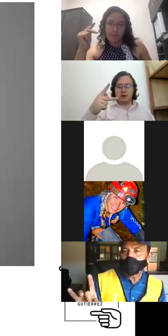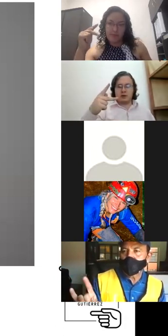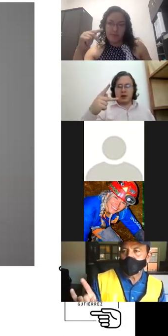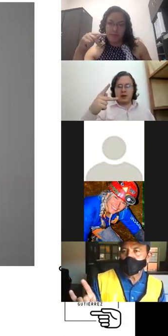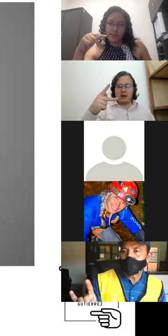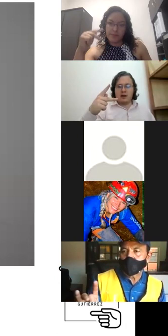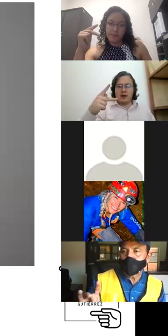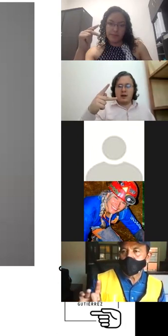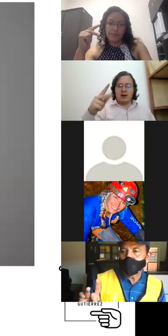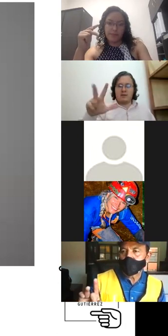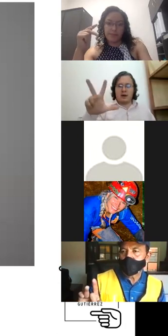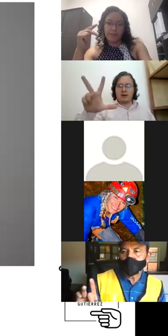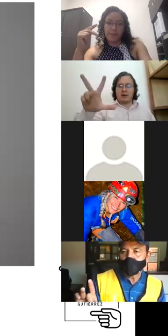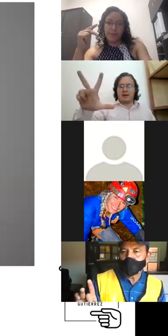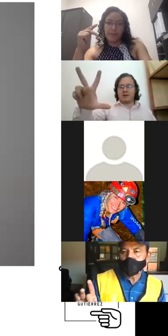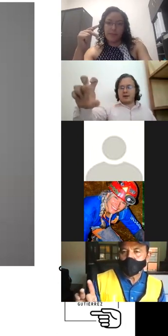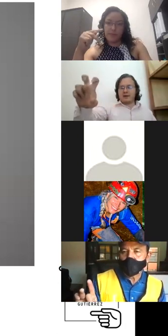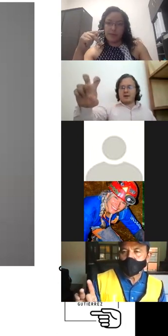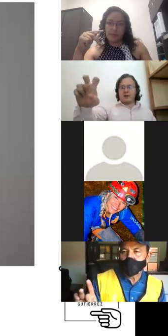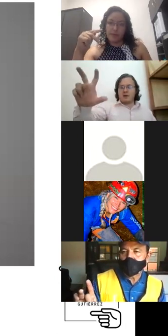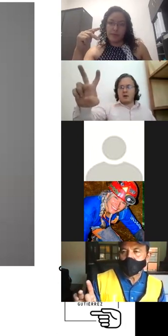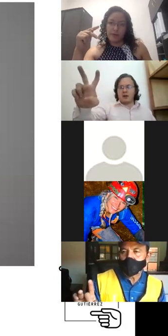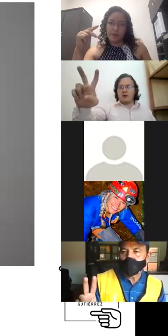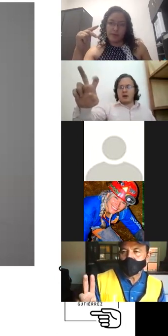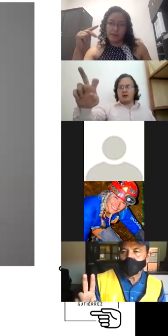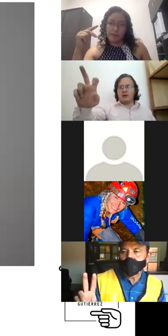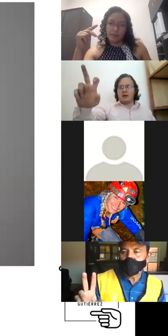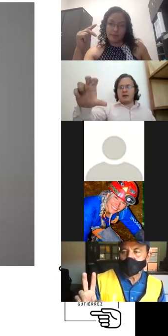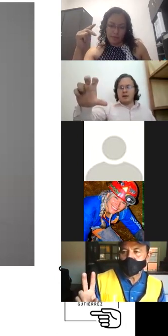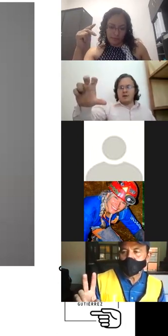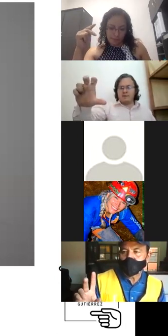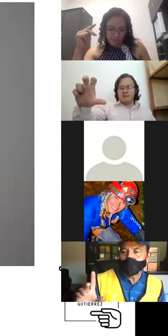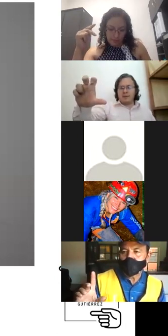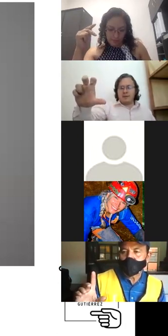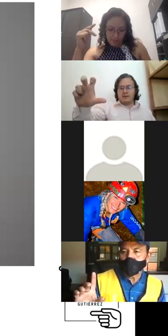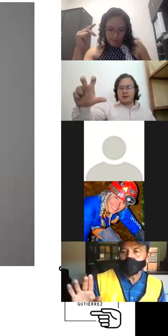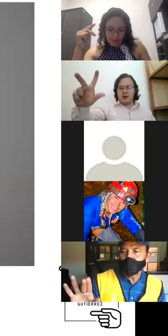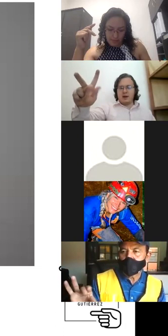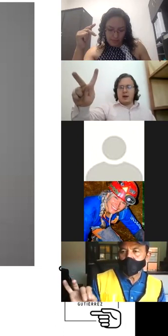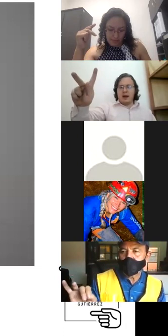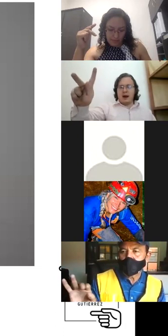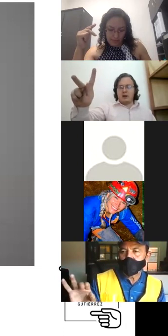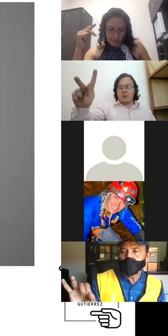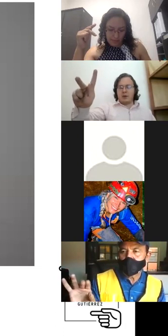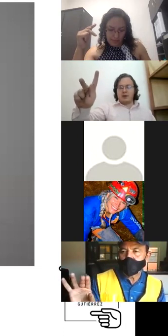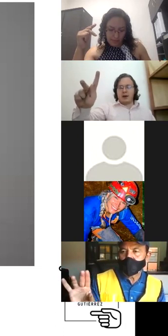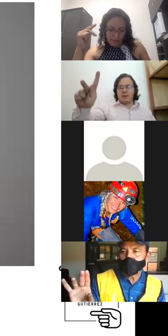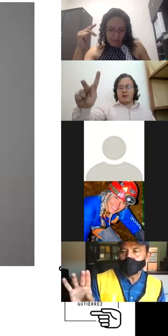¿sí? va a través estos tres deditos gordito índice y en el medio ¿sí? el gordito lo ponemos aquí en el medio